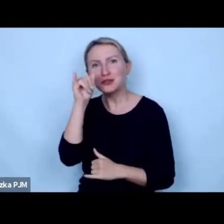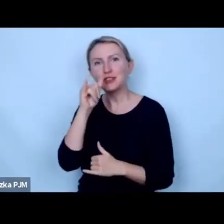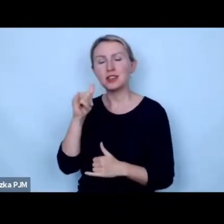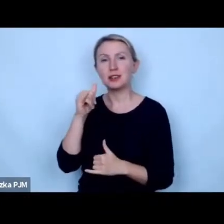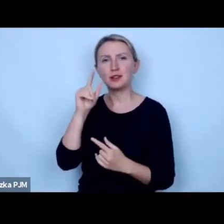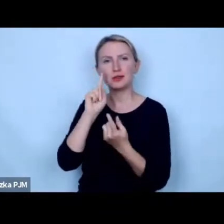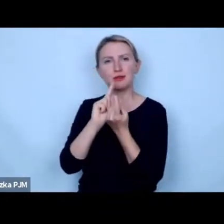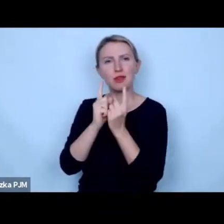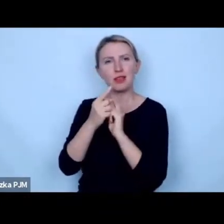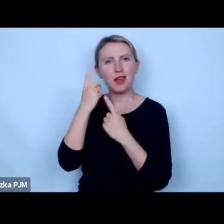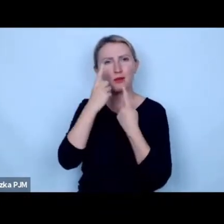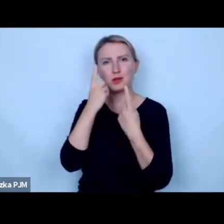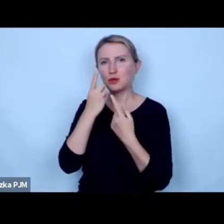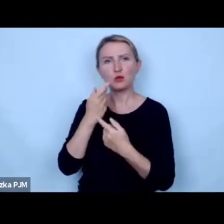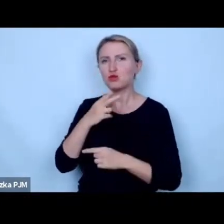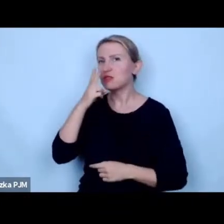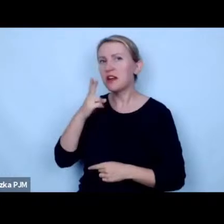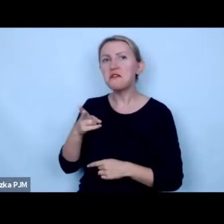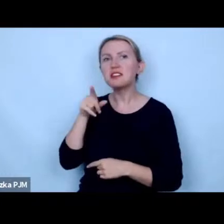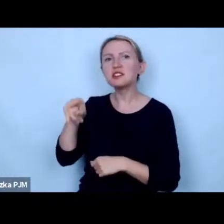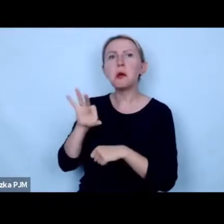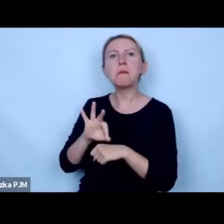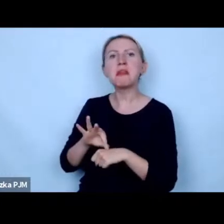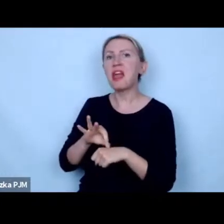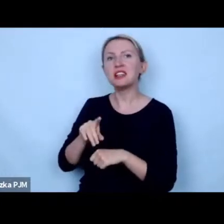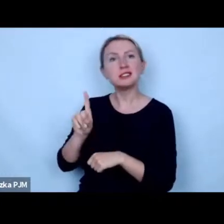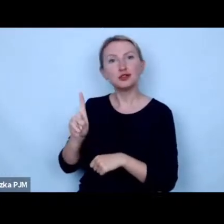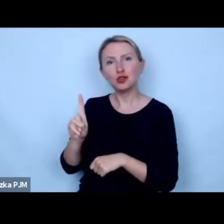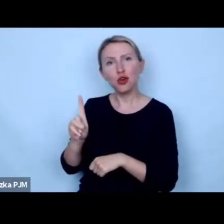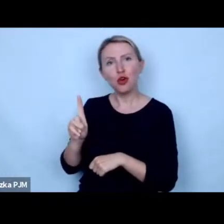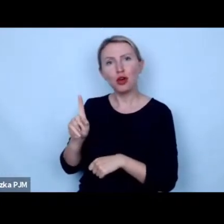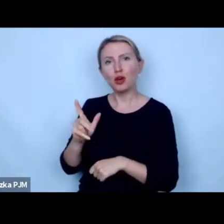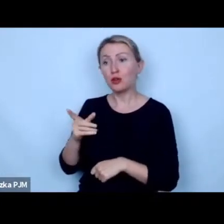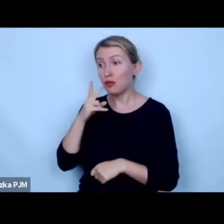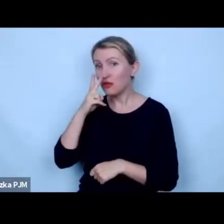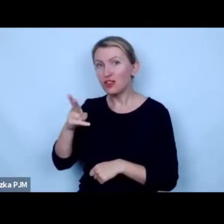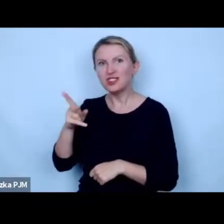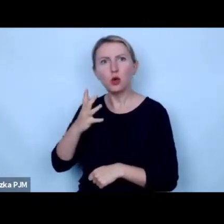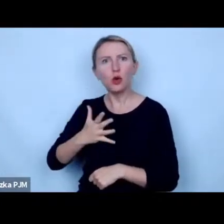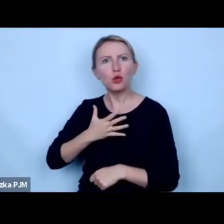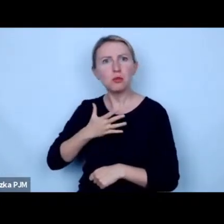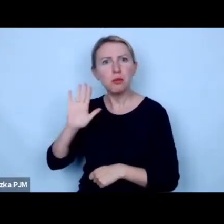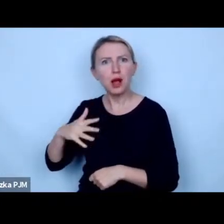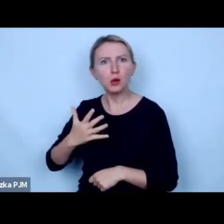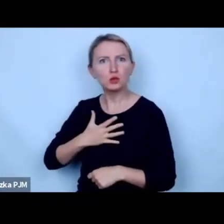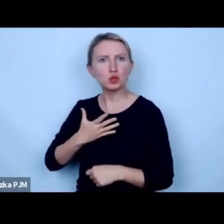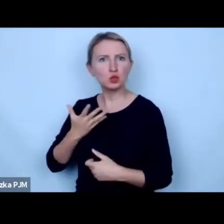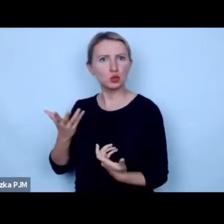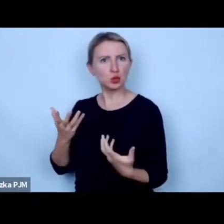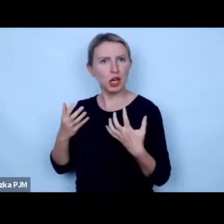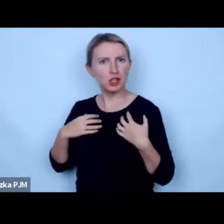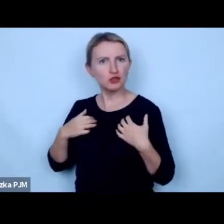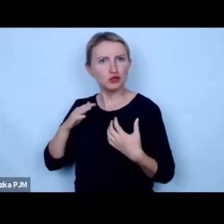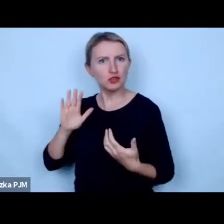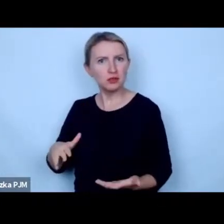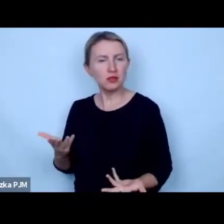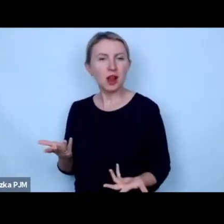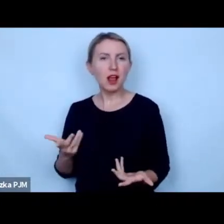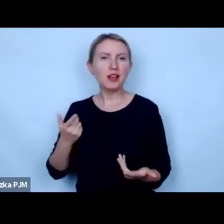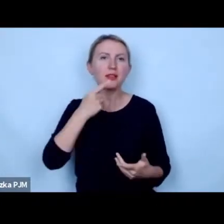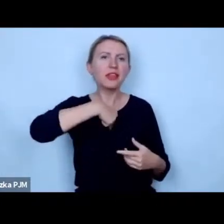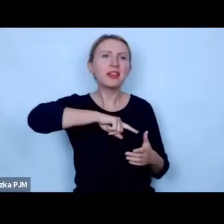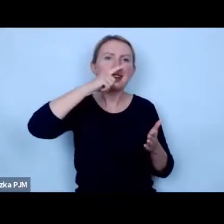niej już właśnie kawałka kawałka mięsa tylko czującą czującą istotę naszym celem jest właśnie